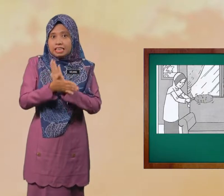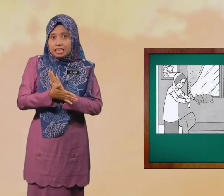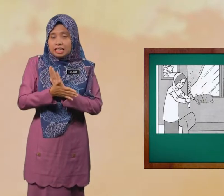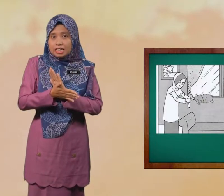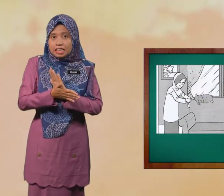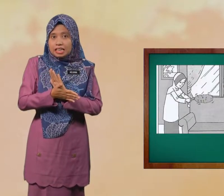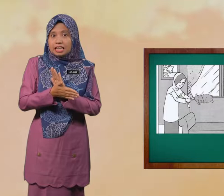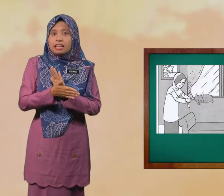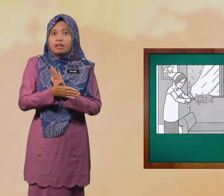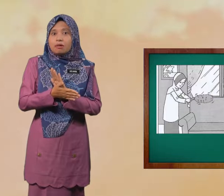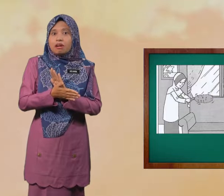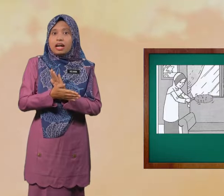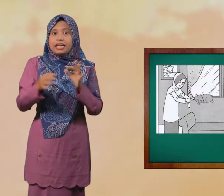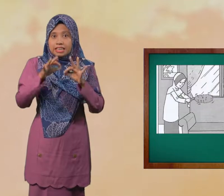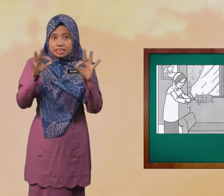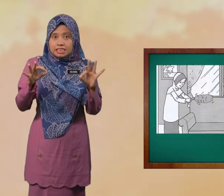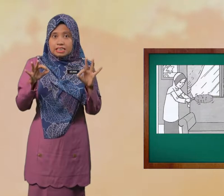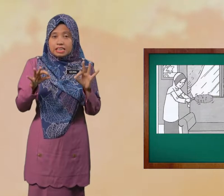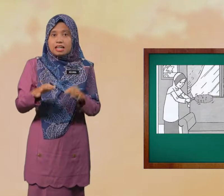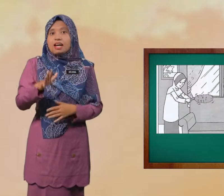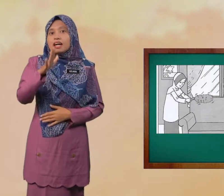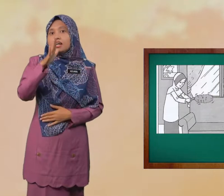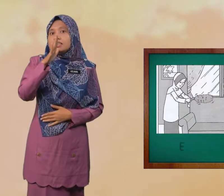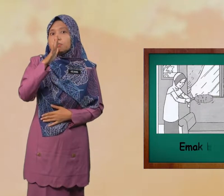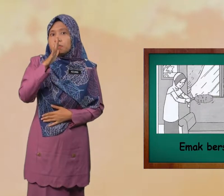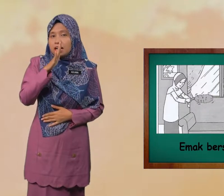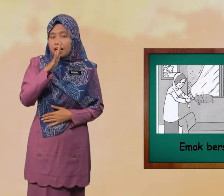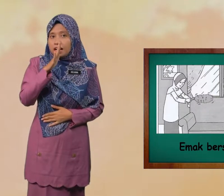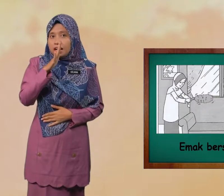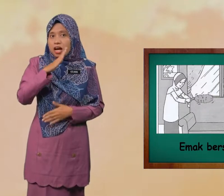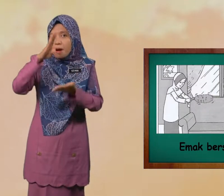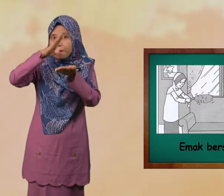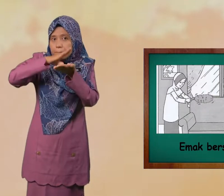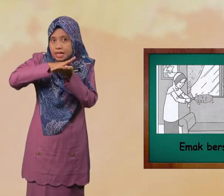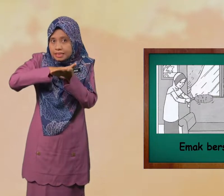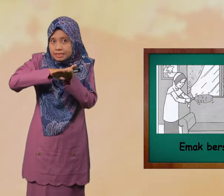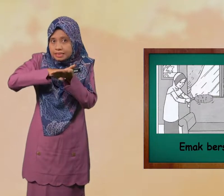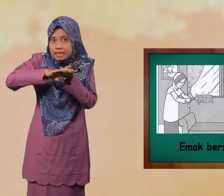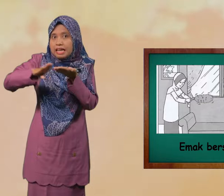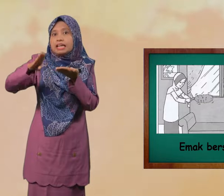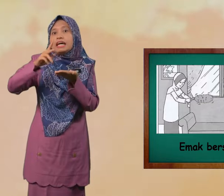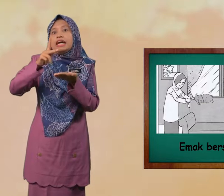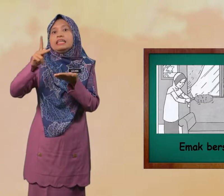Ayatnya Emak Bersihkan